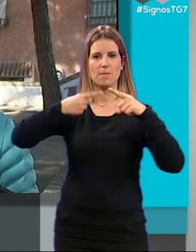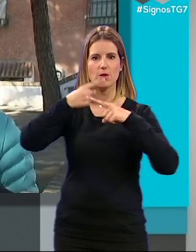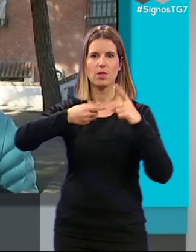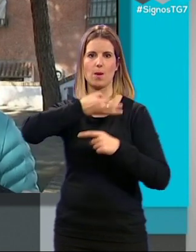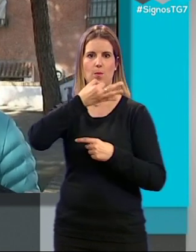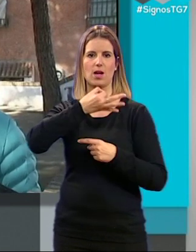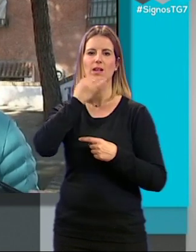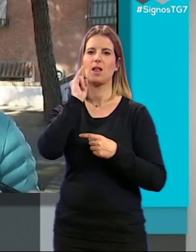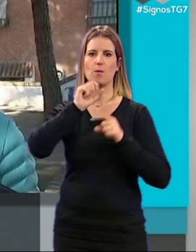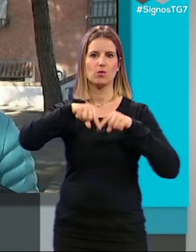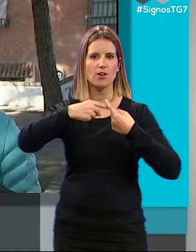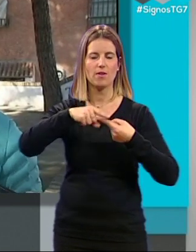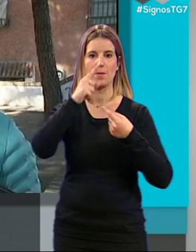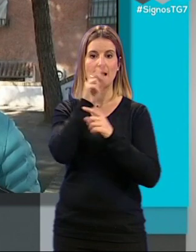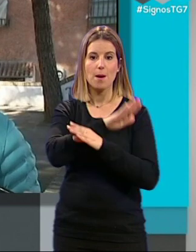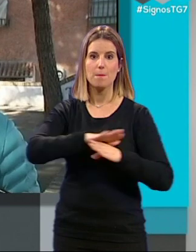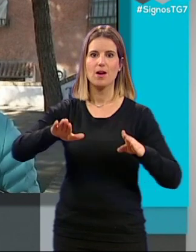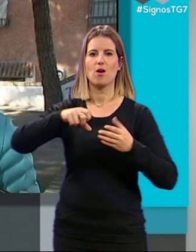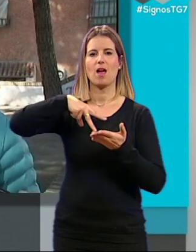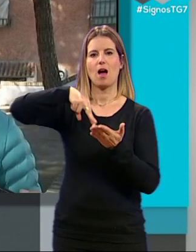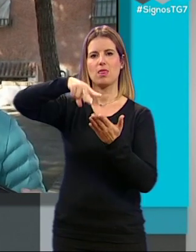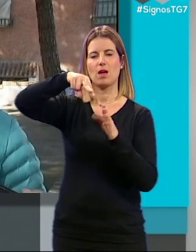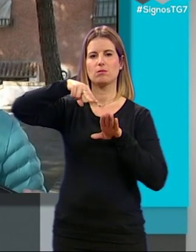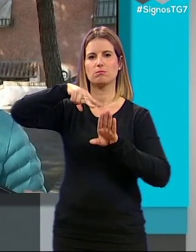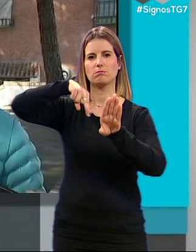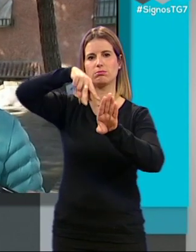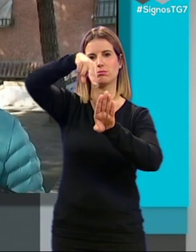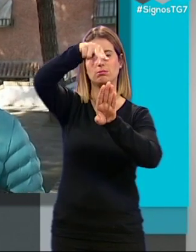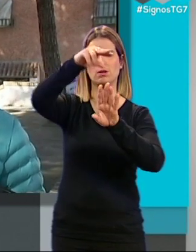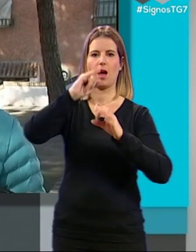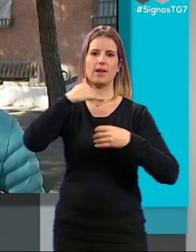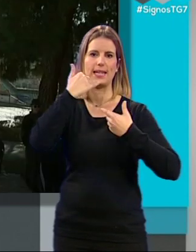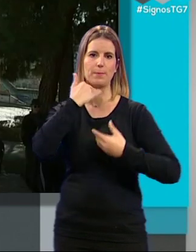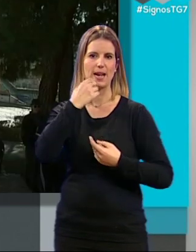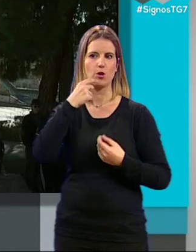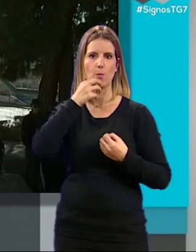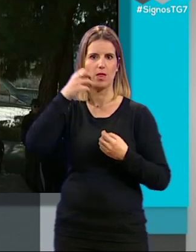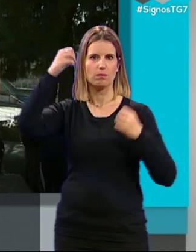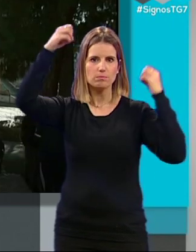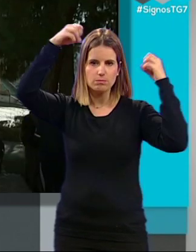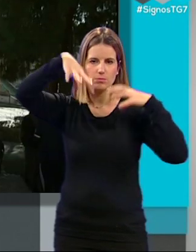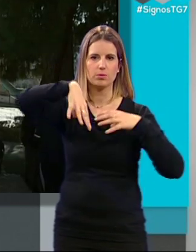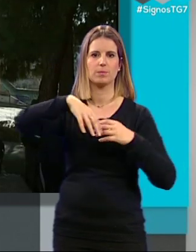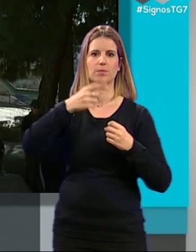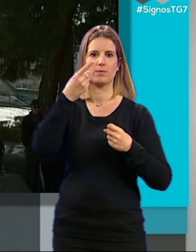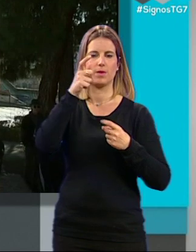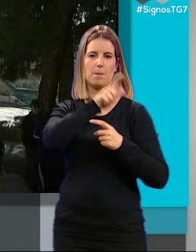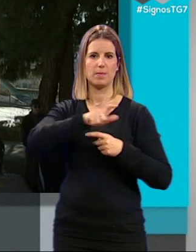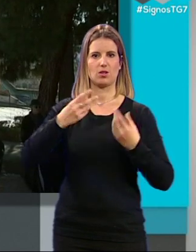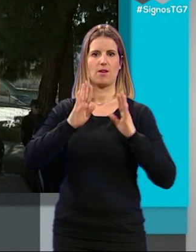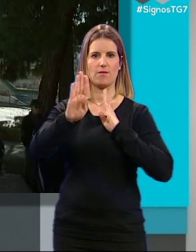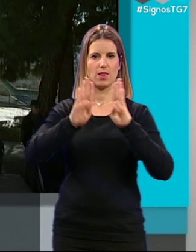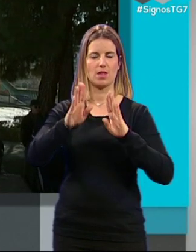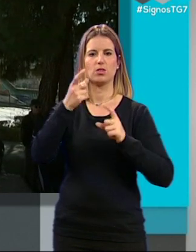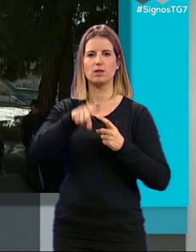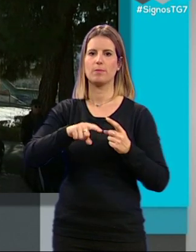y por la tarde hay muchas familias y muchos menores que suben andando esta cuesta con el riesgo de la seguridad que tienen esos cascajos. Los vecinos también han denunciado la densidad